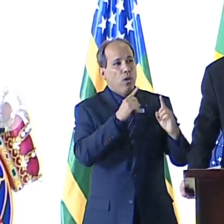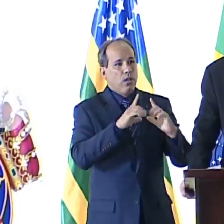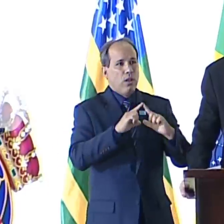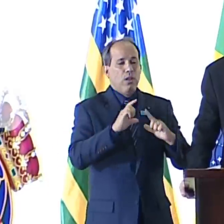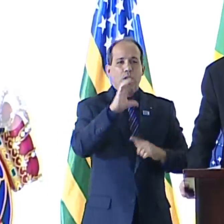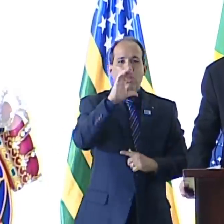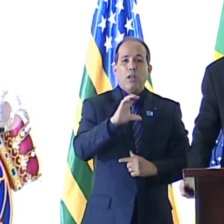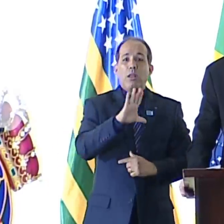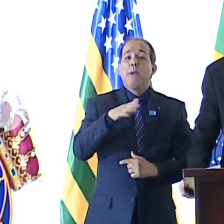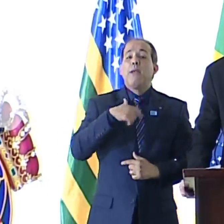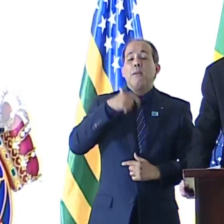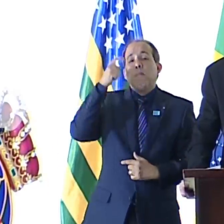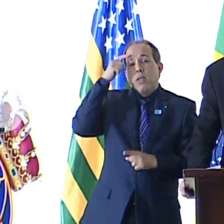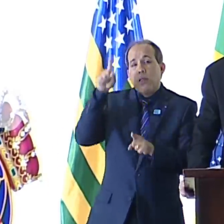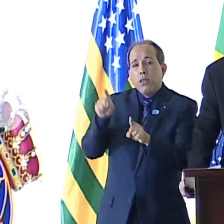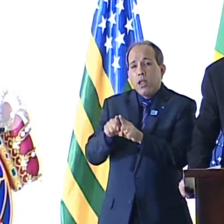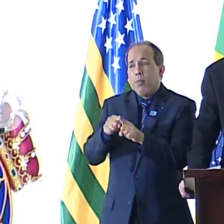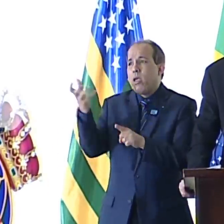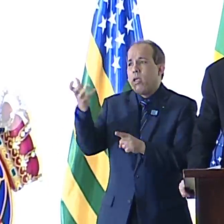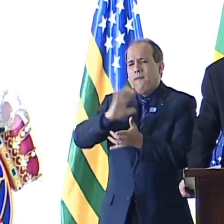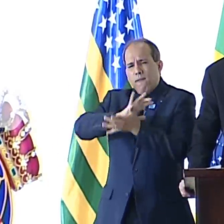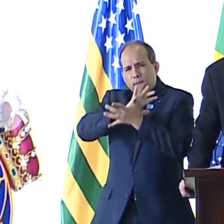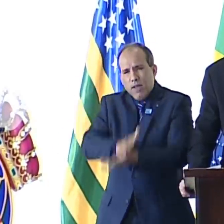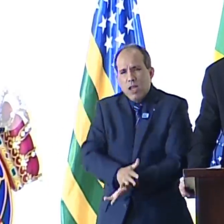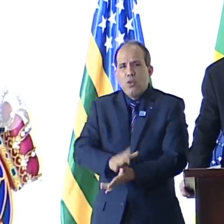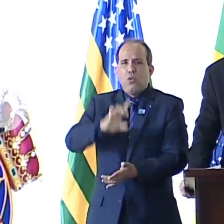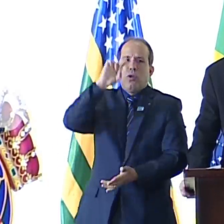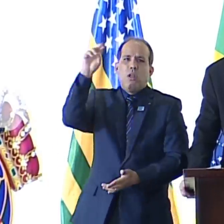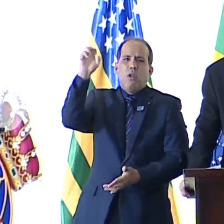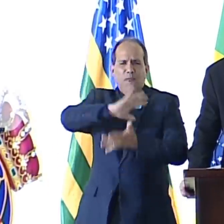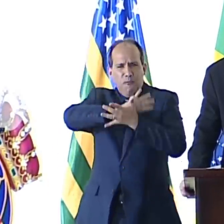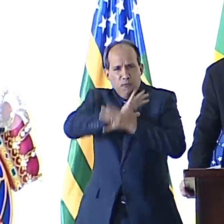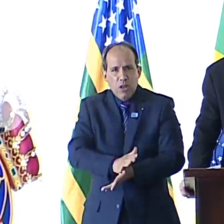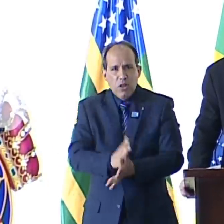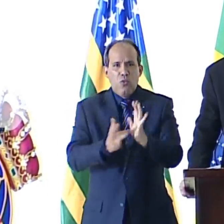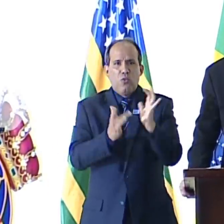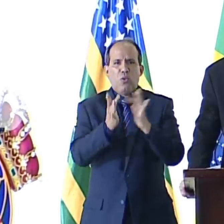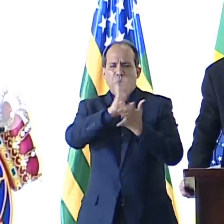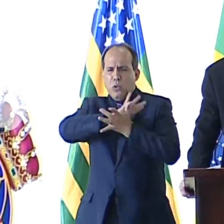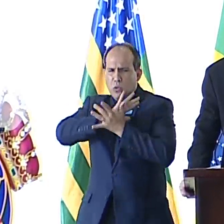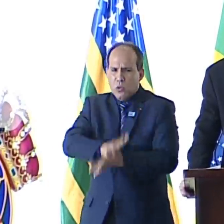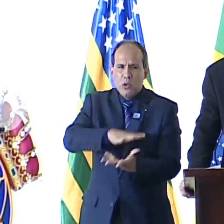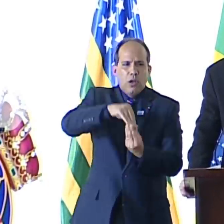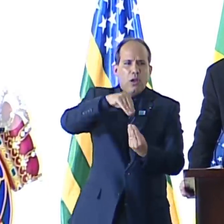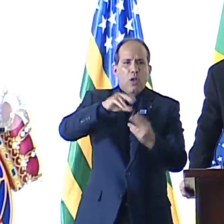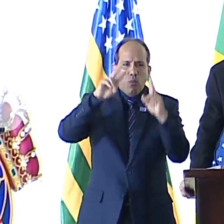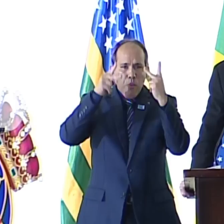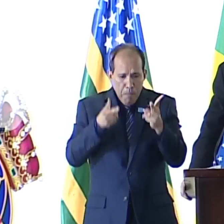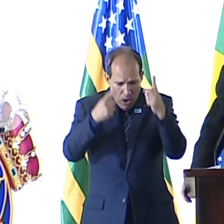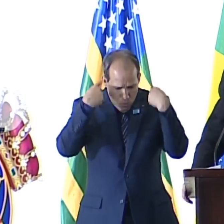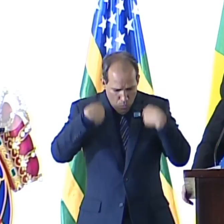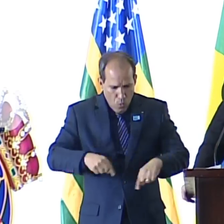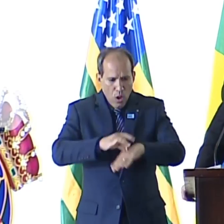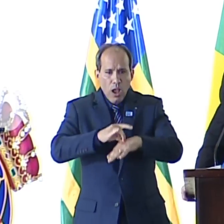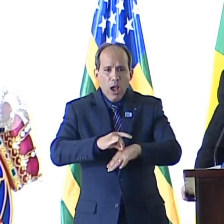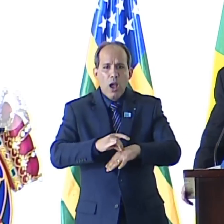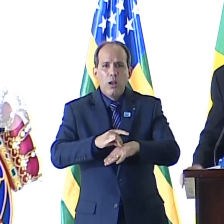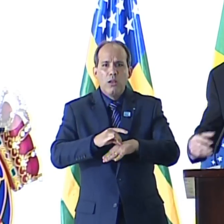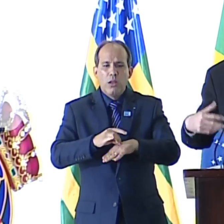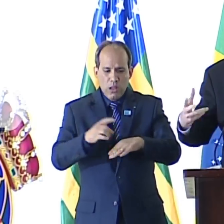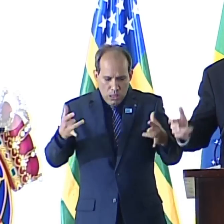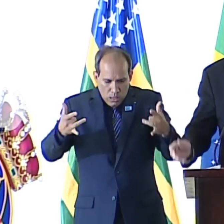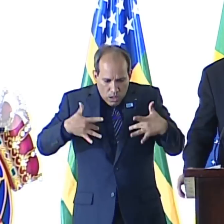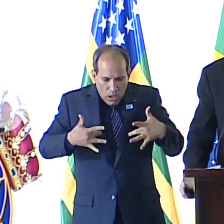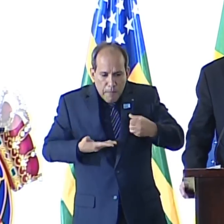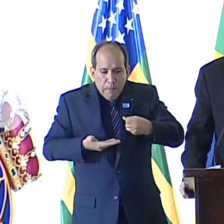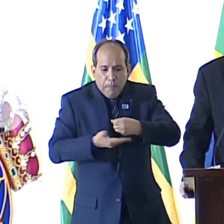mas eu penso que, em última instância, ele queria esmagar Deus, o Cristo, o Espírito humano, o próprio homem, em sua essência indefinível, que